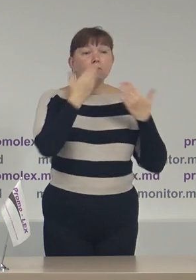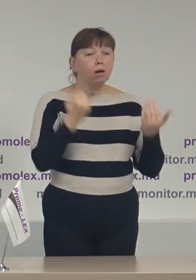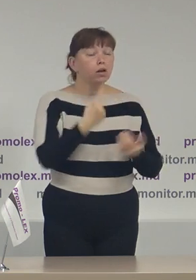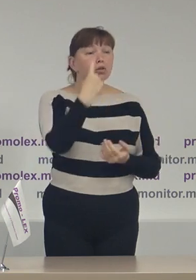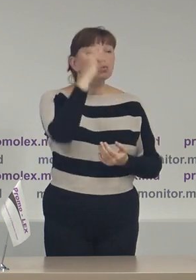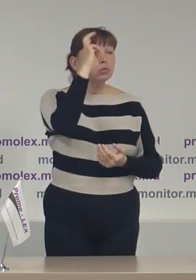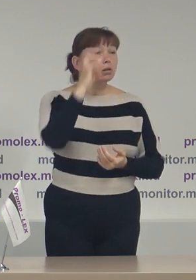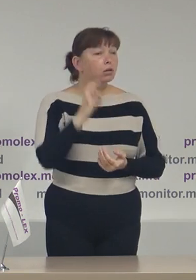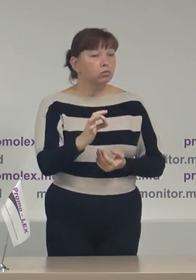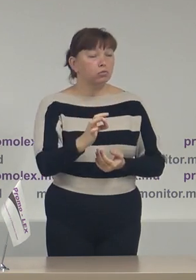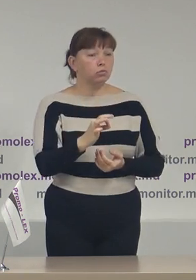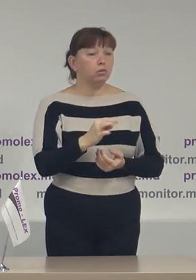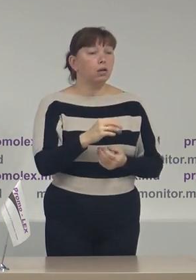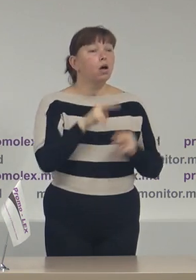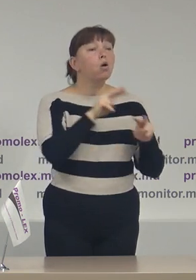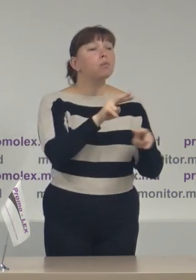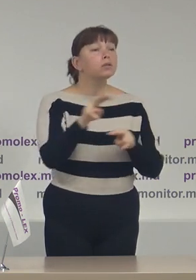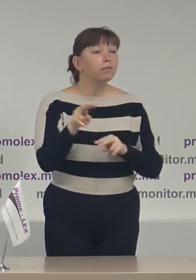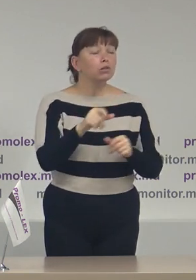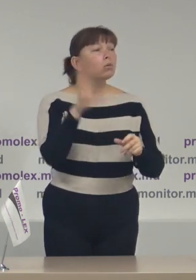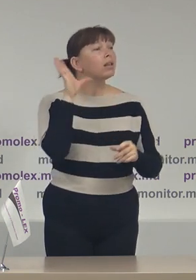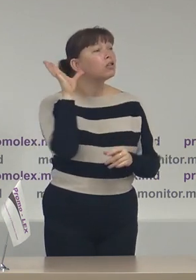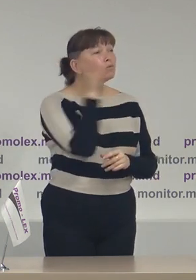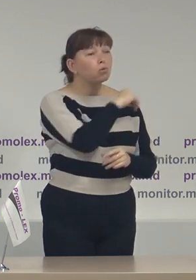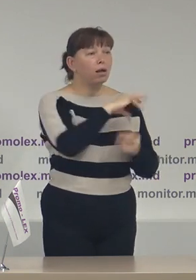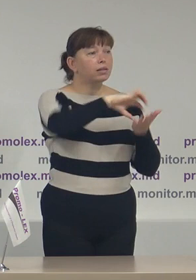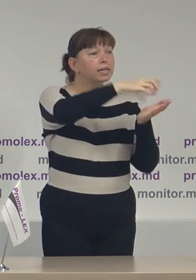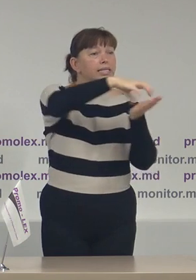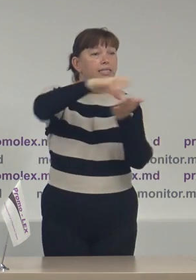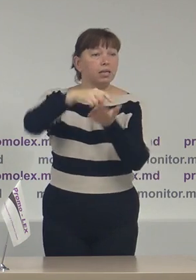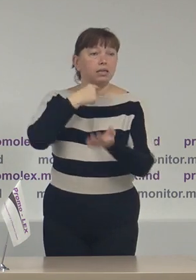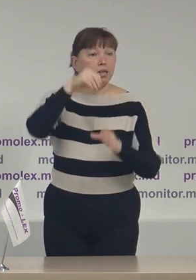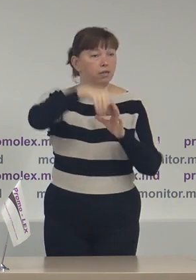100% prin observători la toate secțiile de votare.